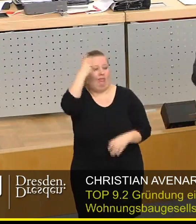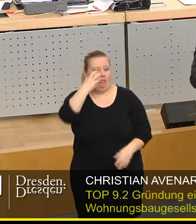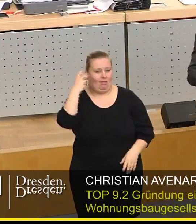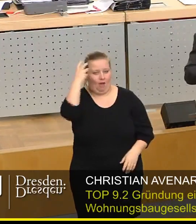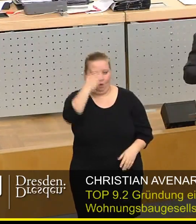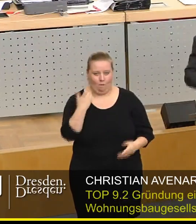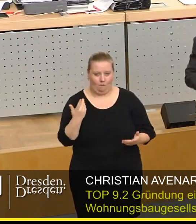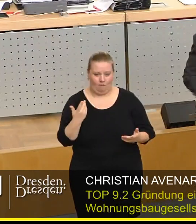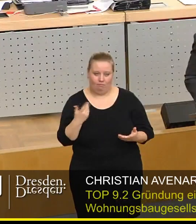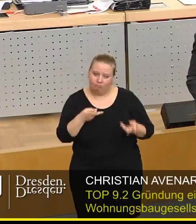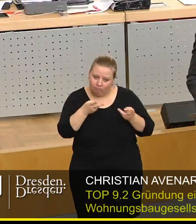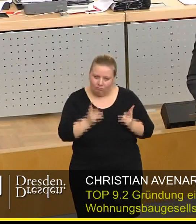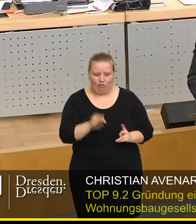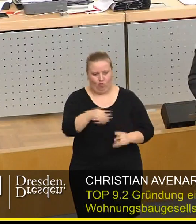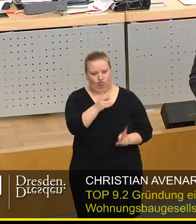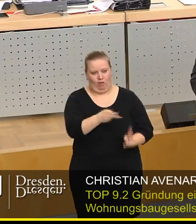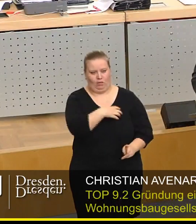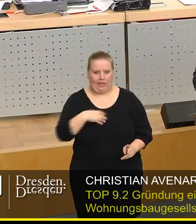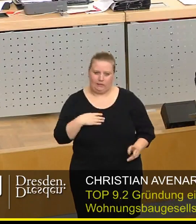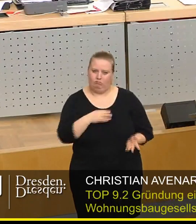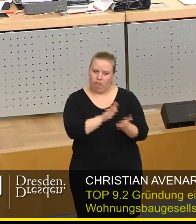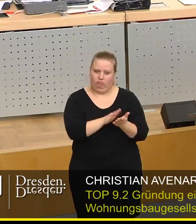Wir schaffen etwas Bleibendes für diese Stadt.